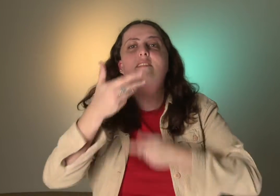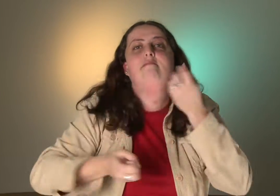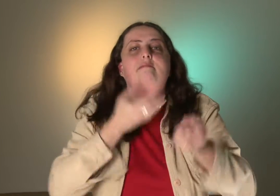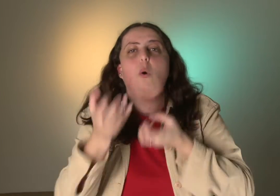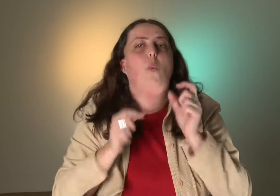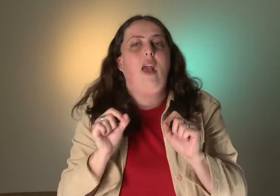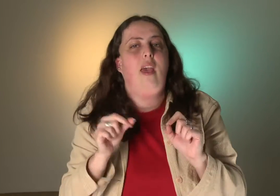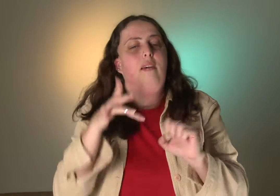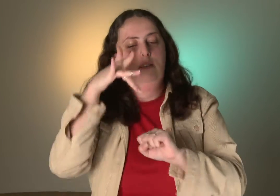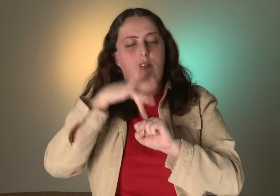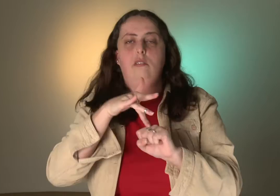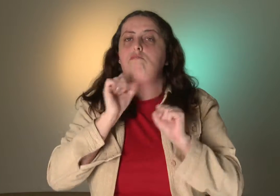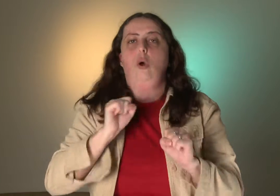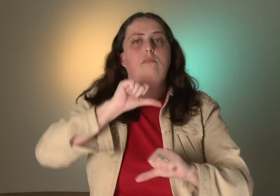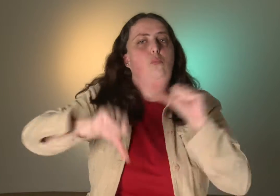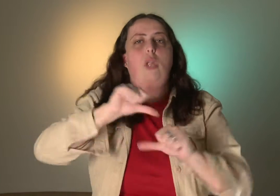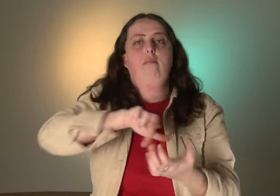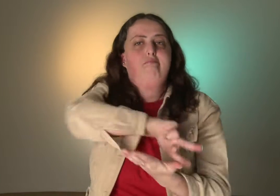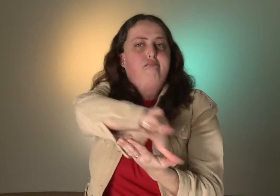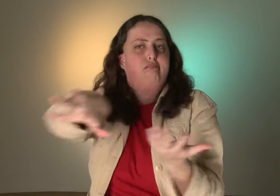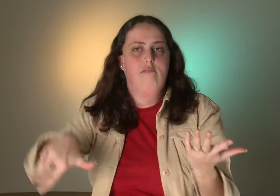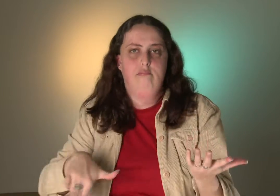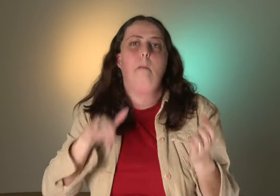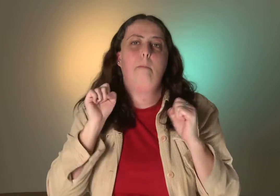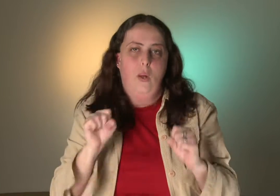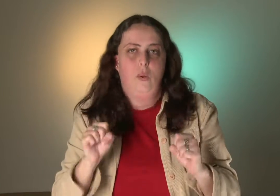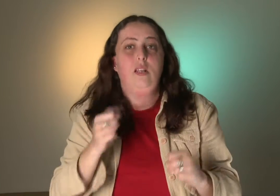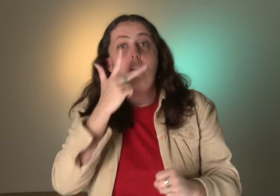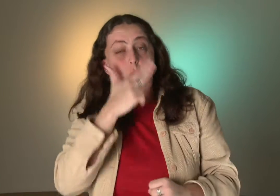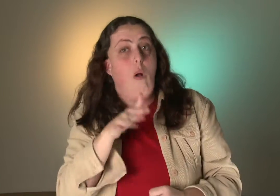Às vezes, depende do o surdo está falando, esse sinal pode ser diversas coisas.